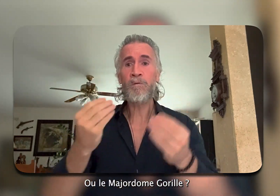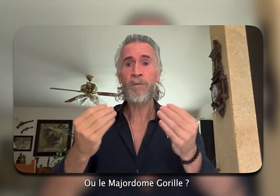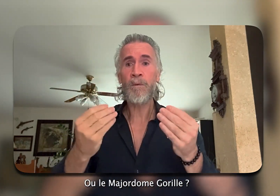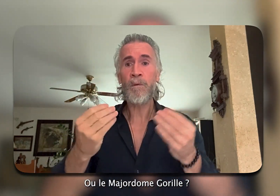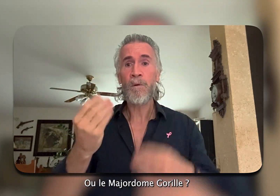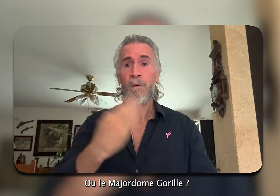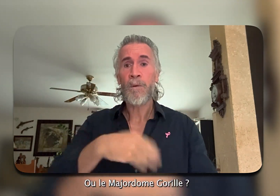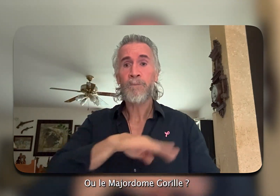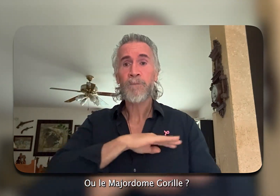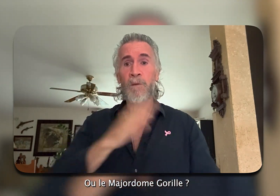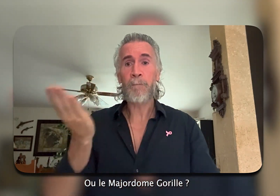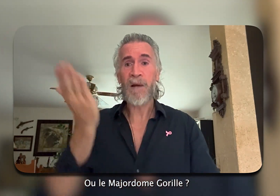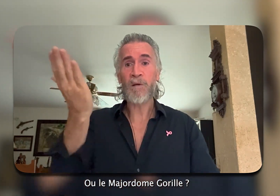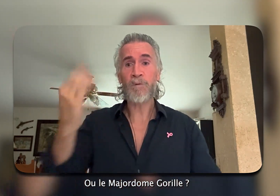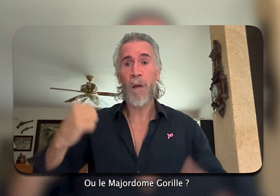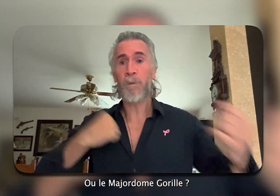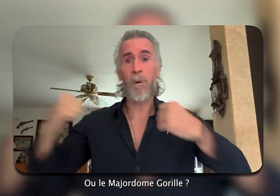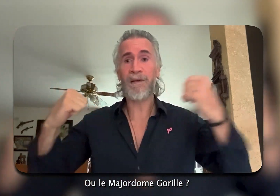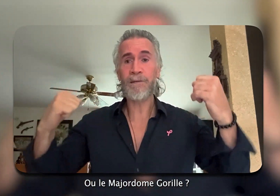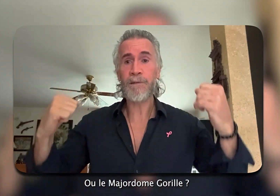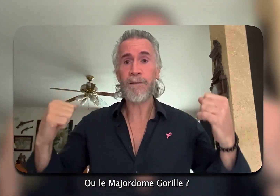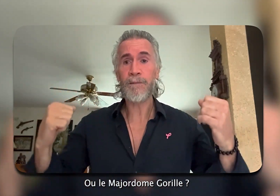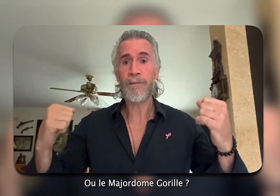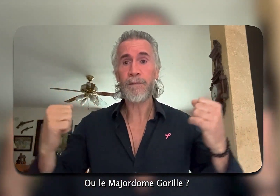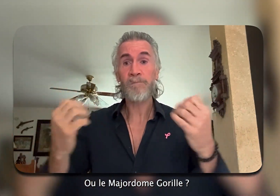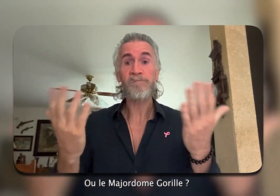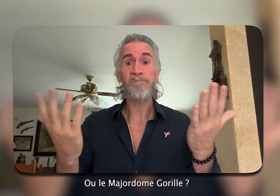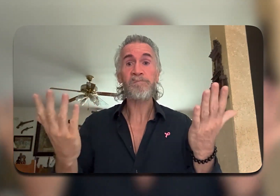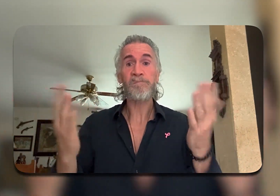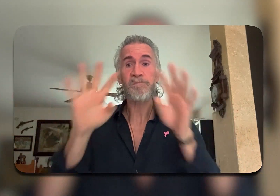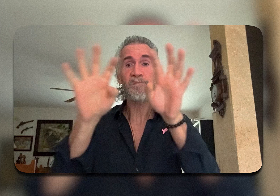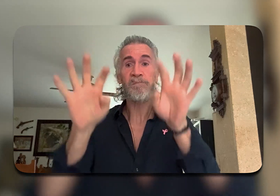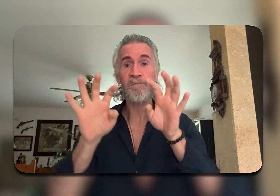Ou le majeur d'homme qui rire ?